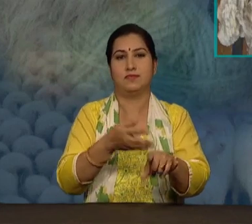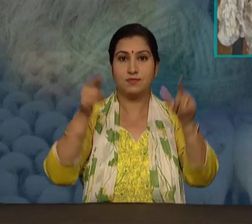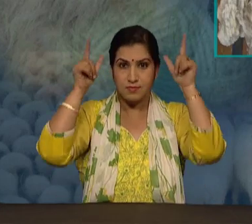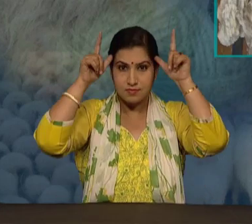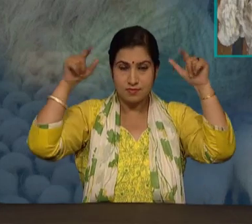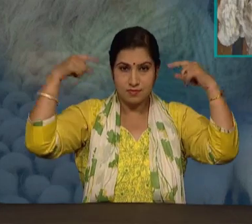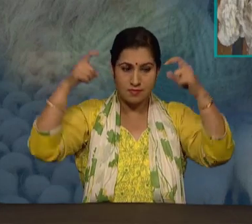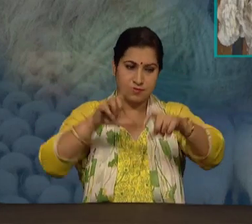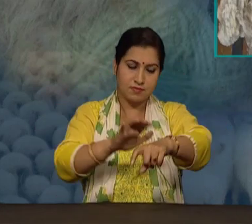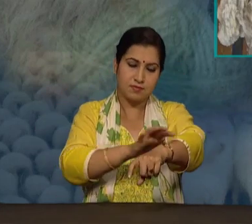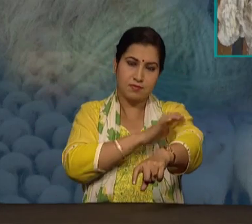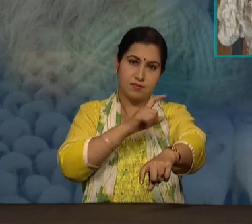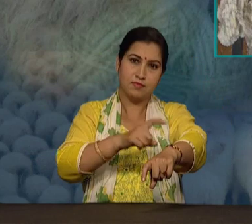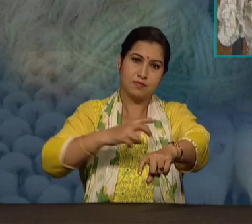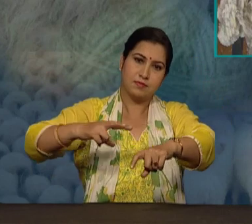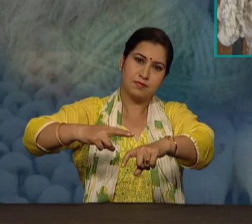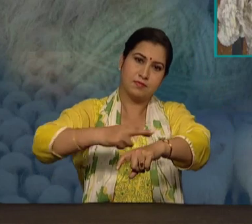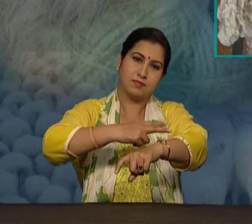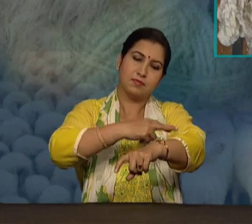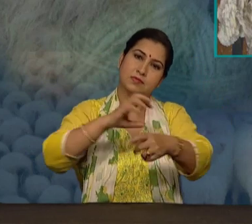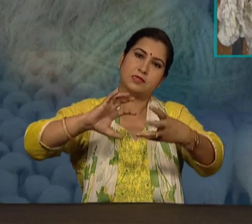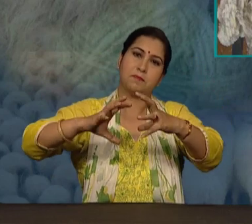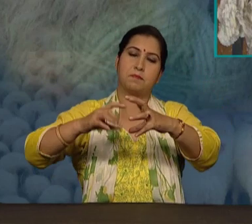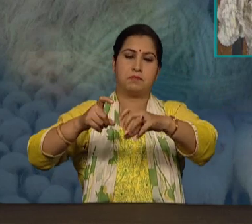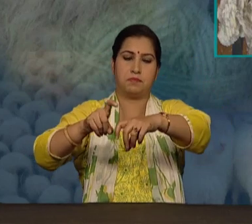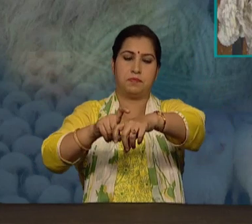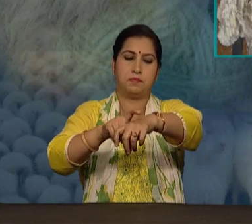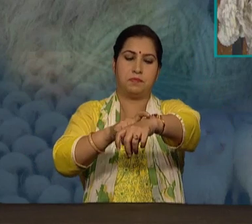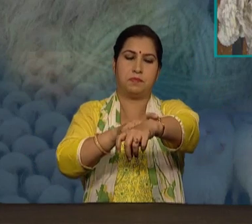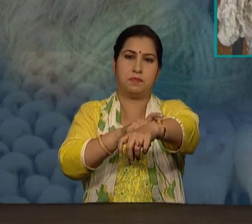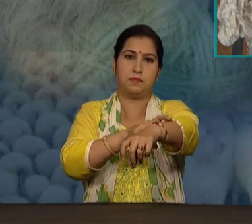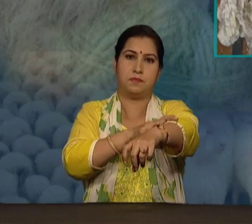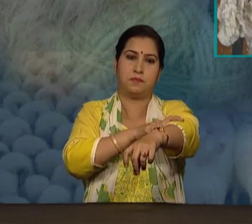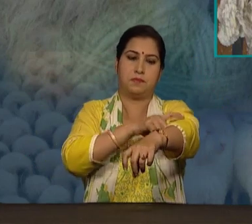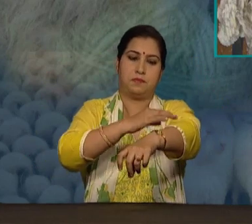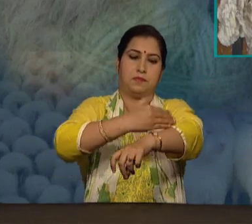उप्योग भेड के बाल उतारने में किया जाता है